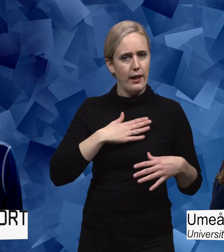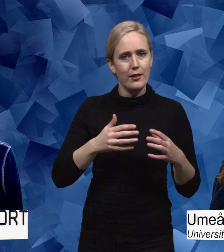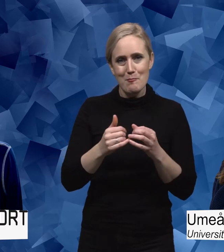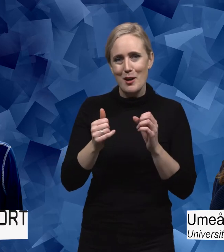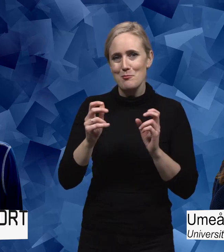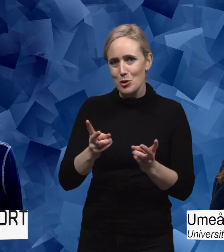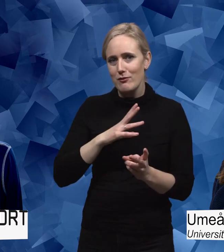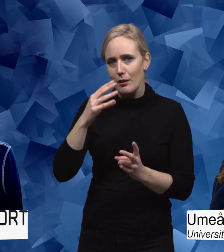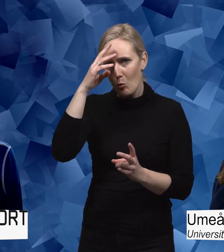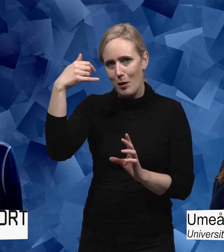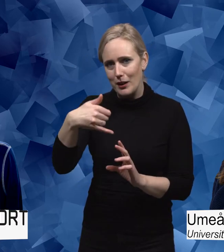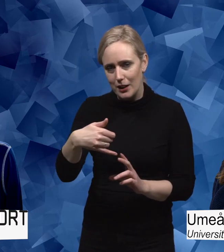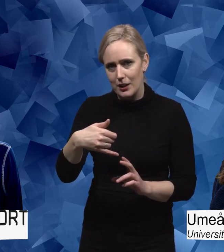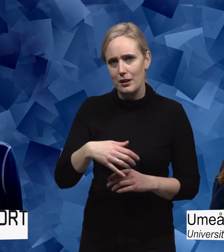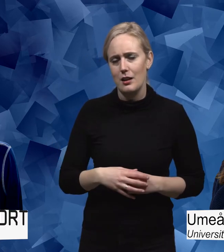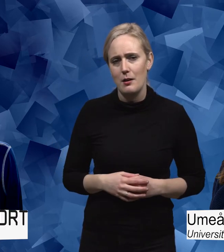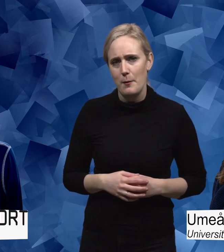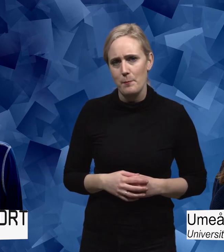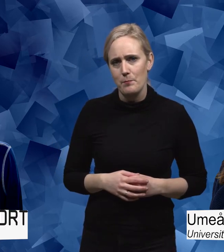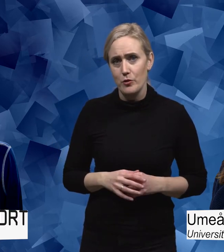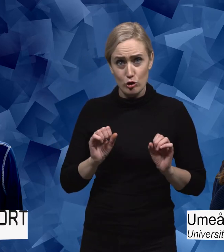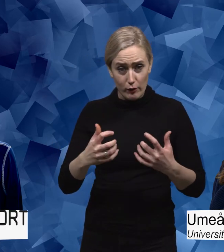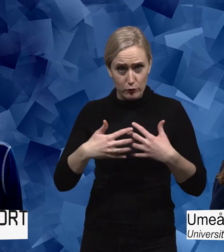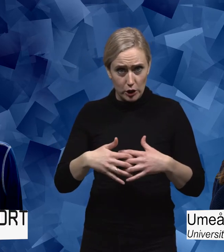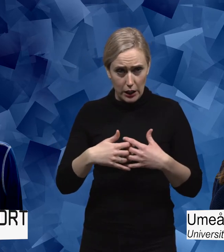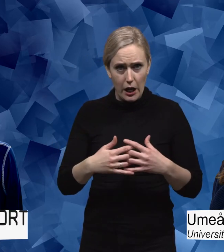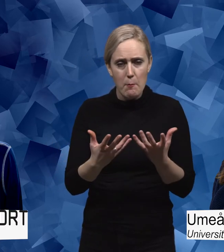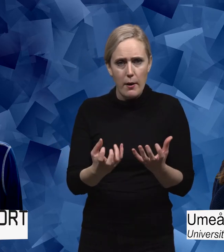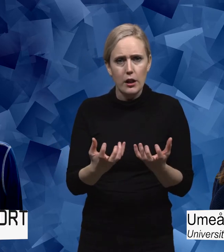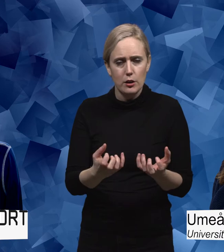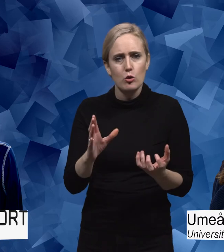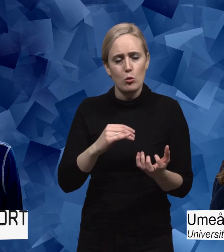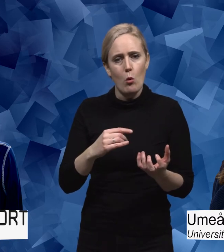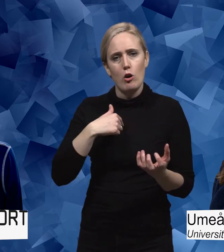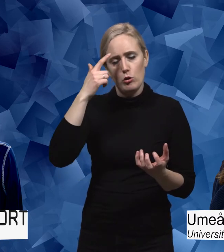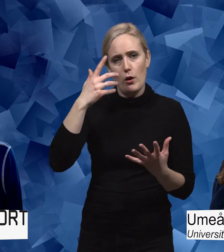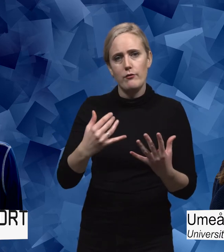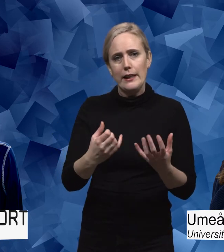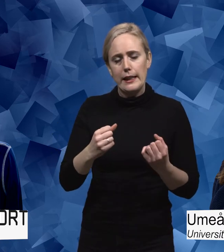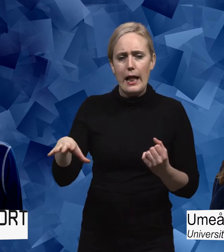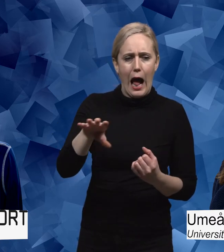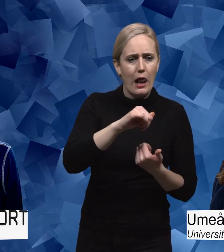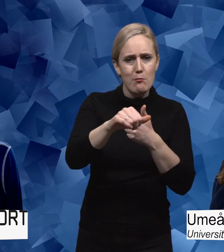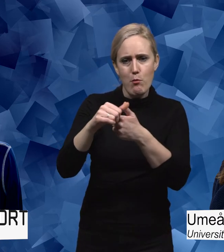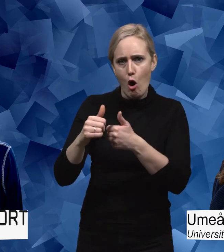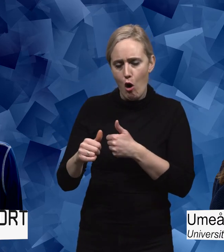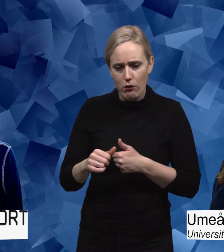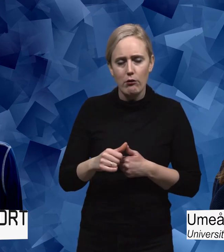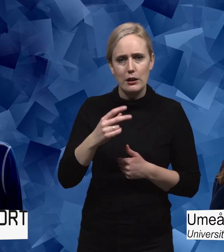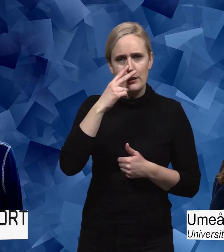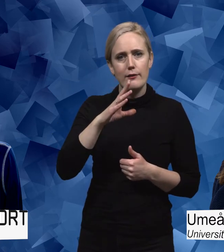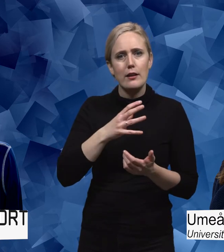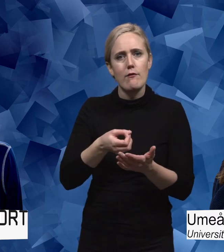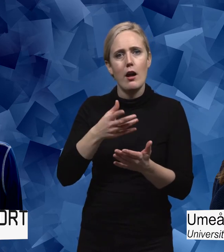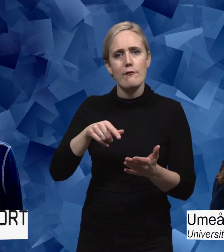problematiska. För att det är ju också att ska den få fungera i praktiken så tror jag att det är viktigt att alla parter ser ett värde i det här